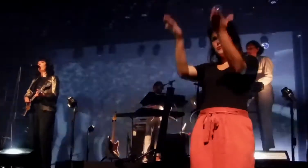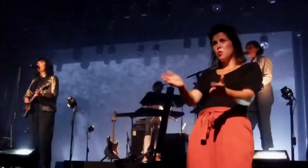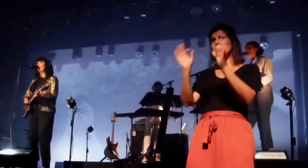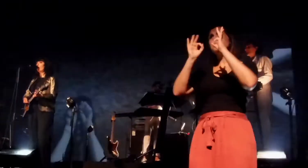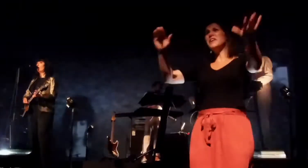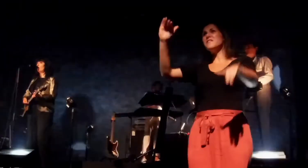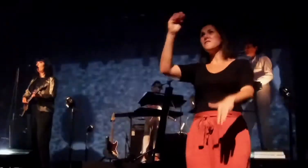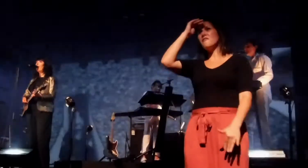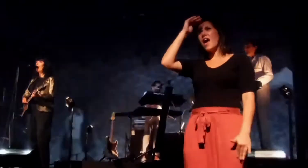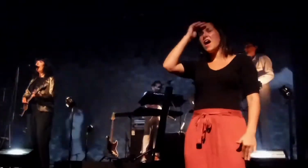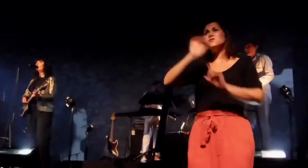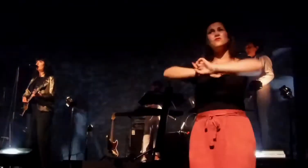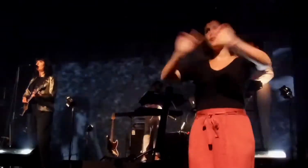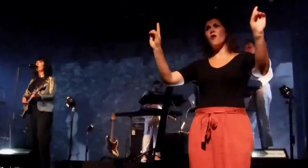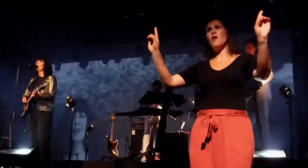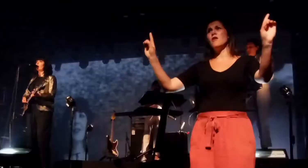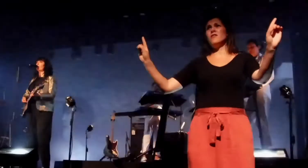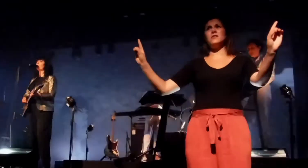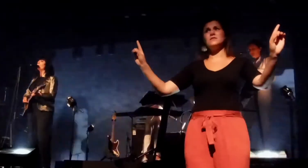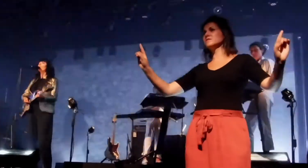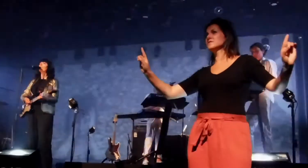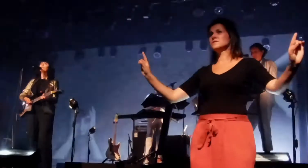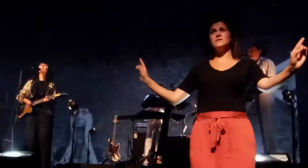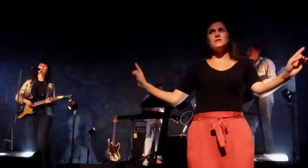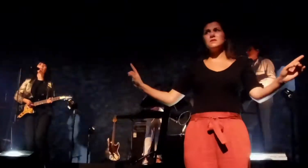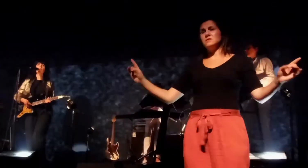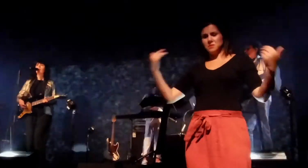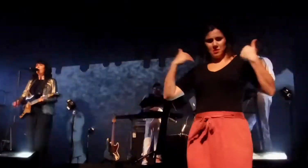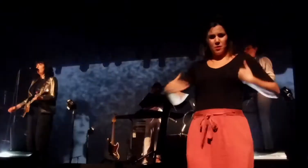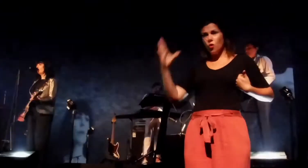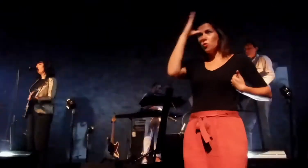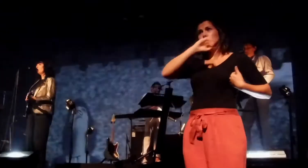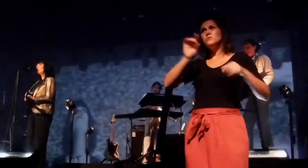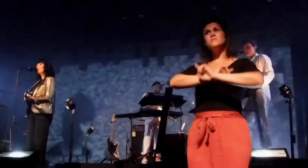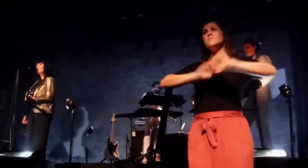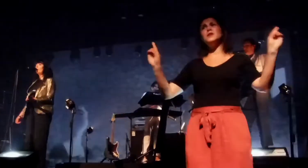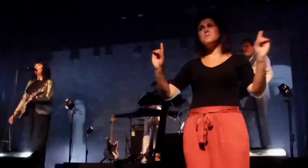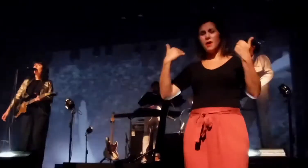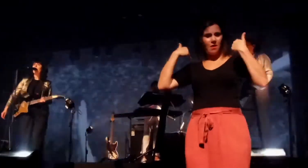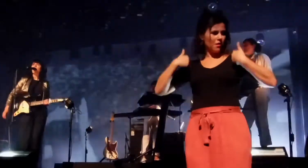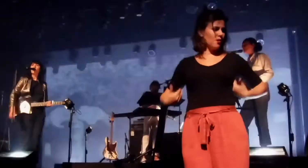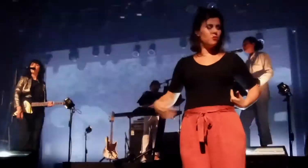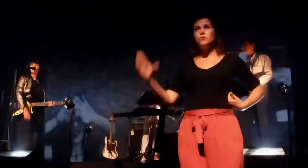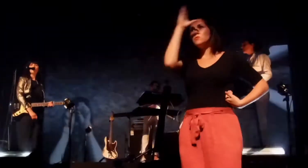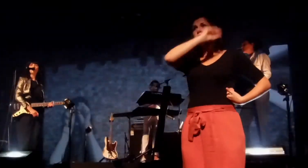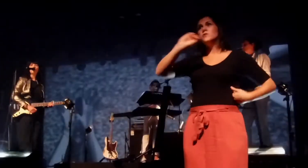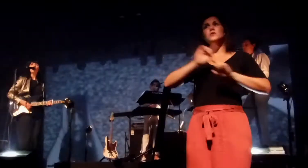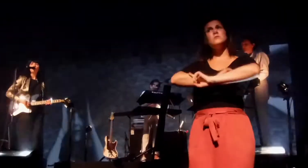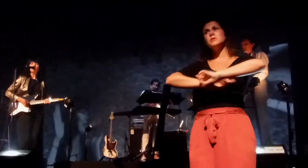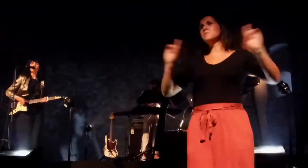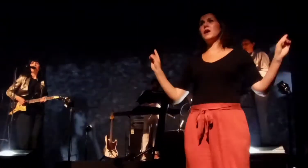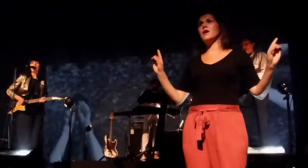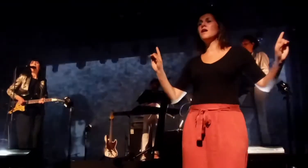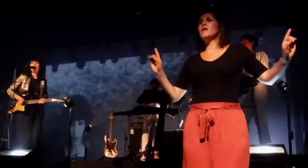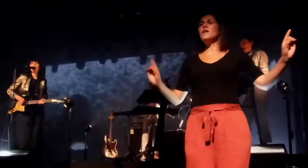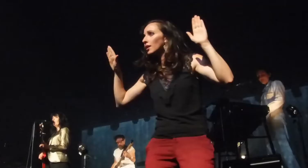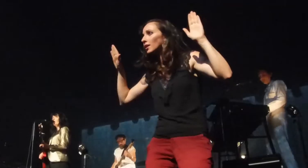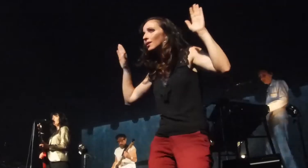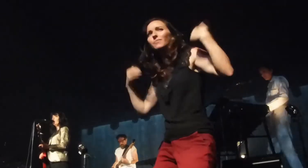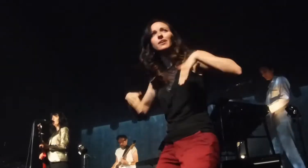comme le fata Ne m'oublie pas, ne m'oublie pas Pourtant,